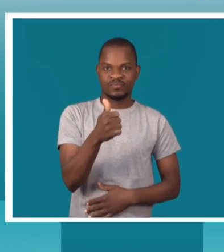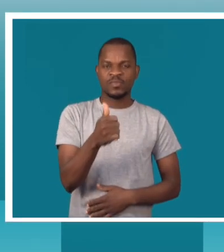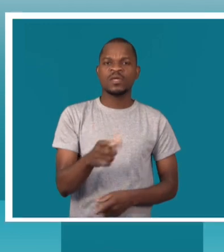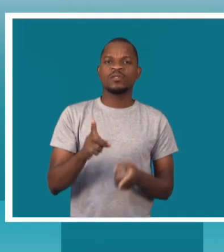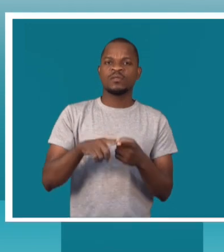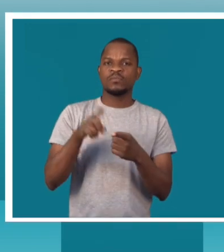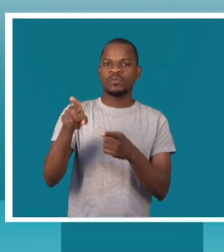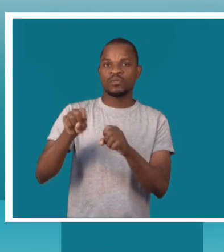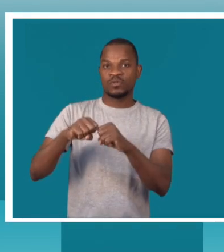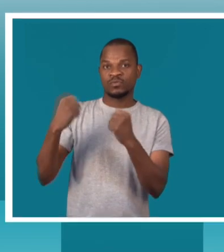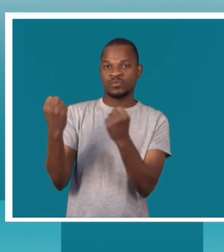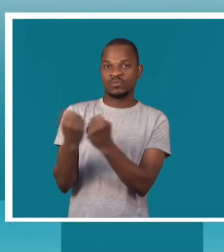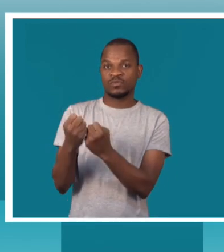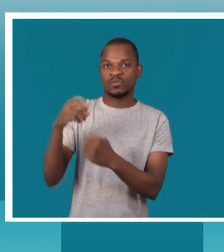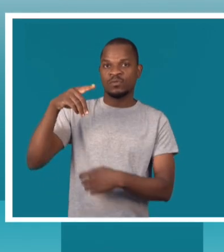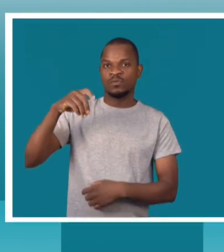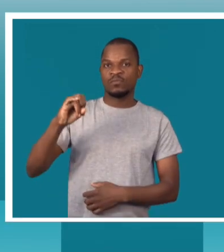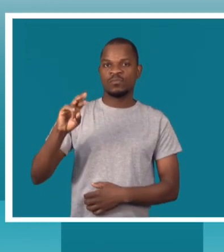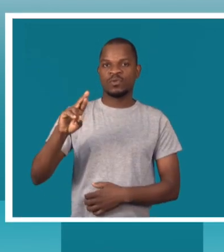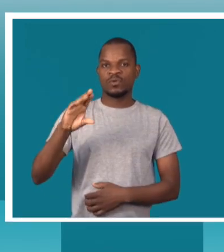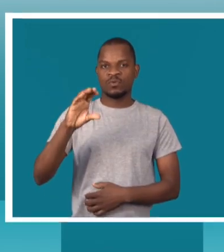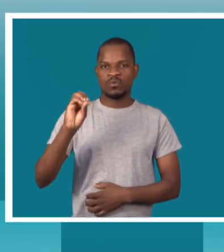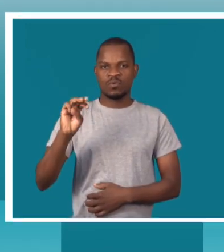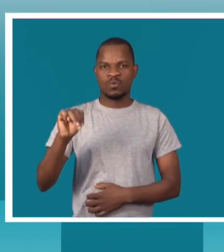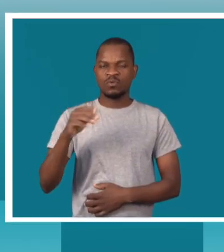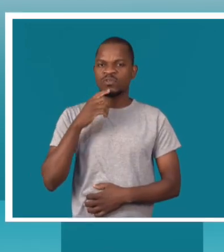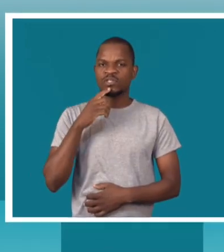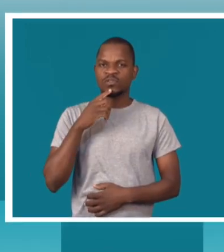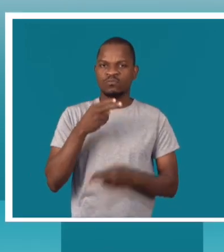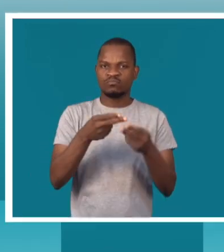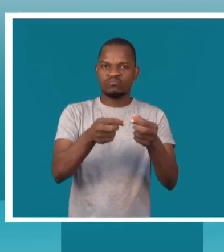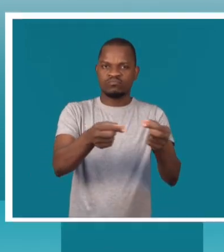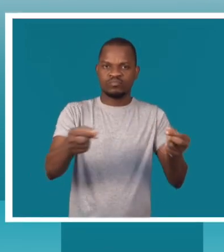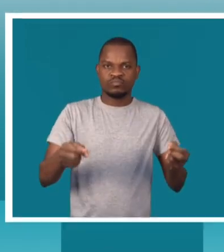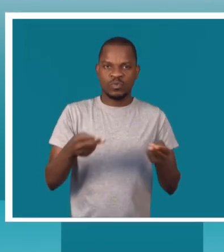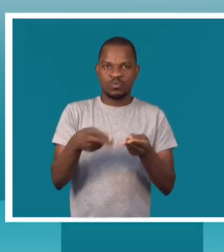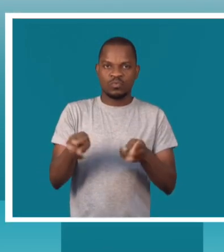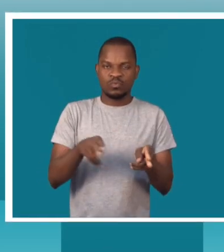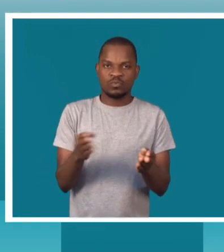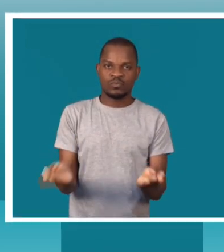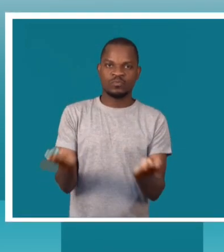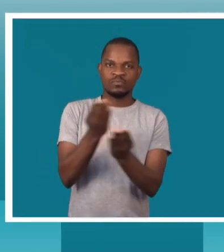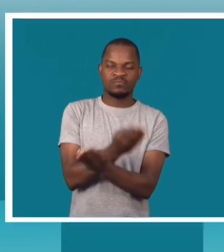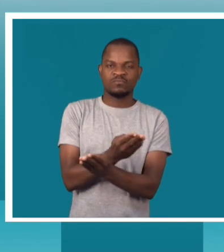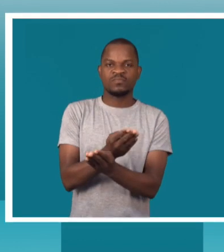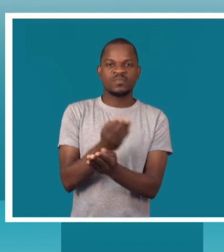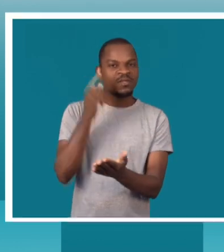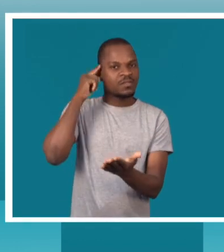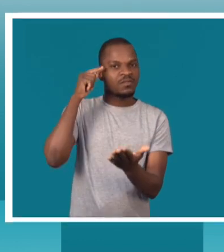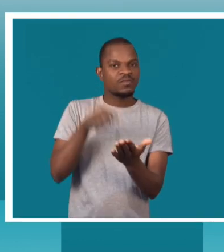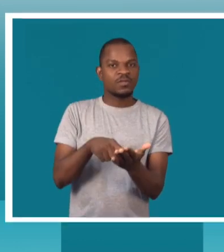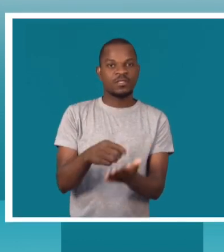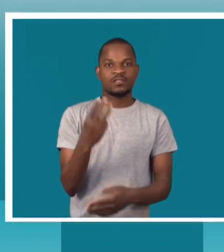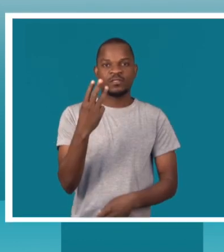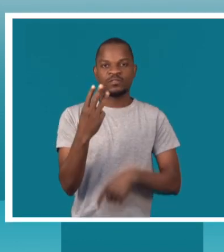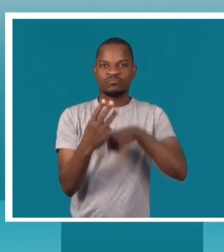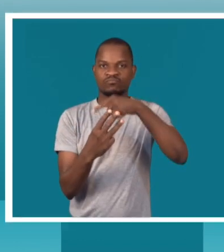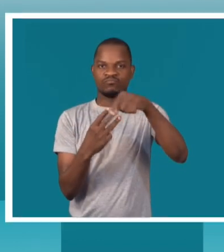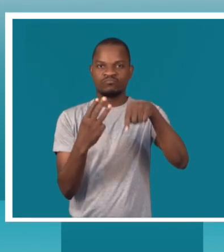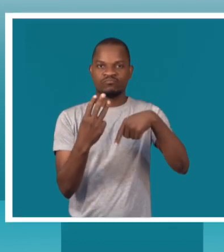Para o Pircom, os memorandos representam uma mais-valia, pois permitirão promover, junto com as três organizações,